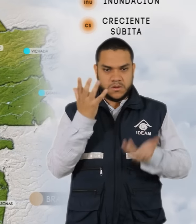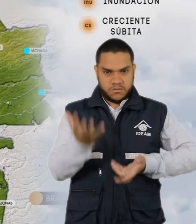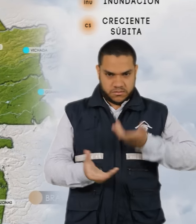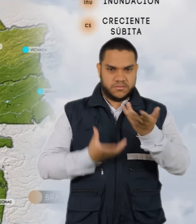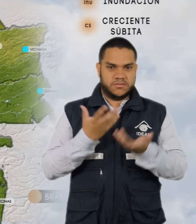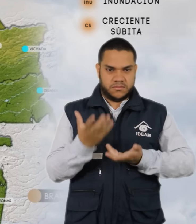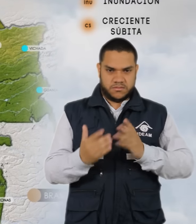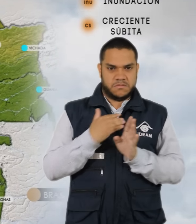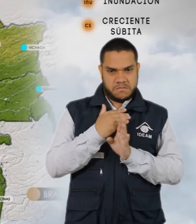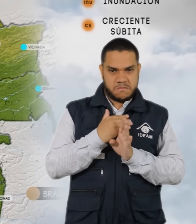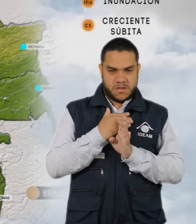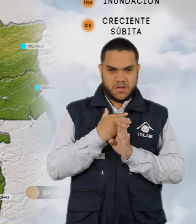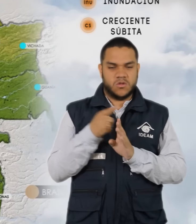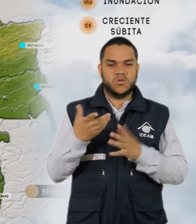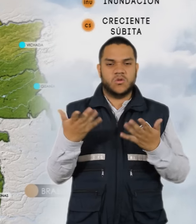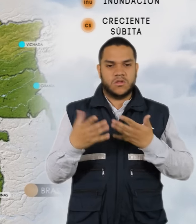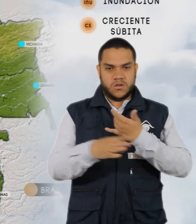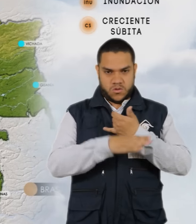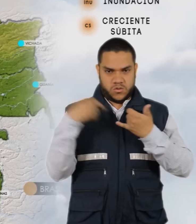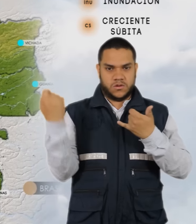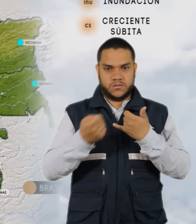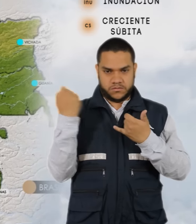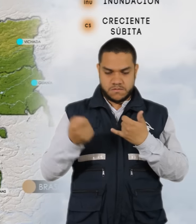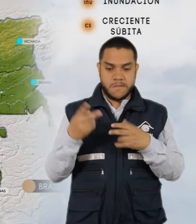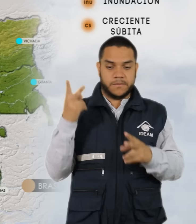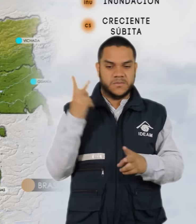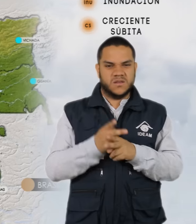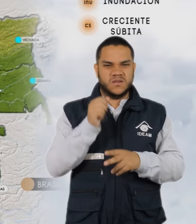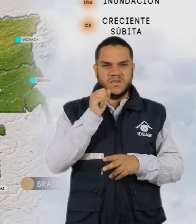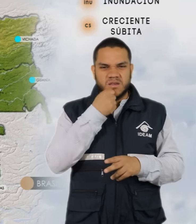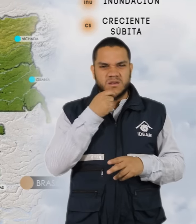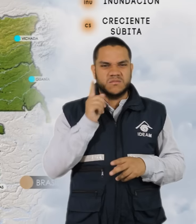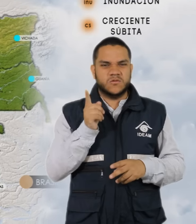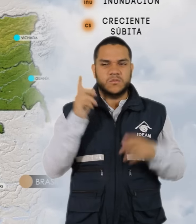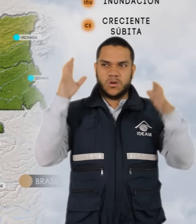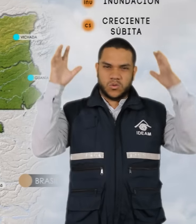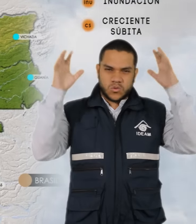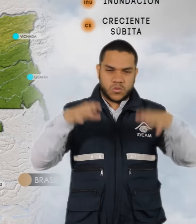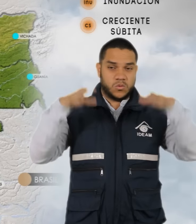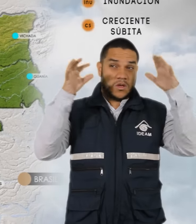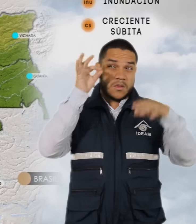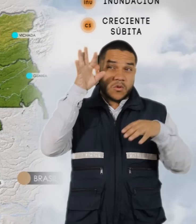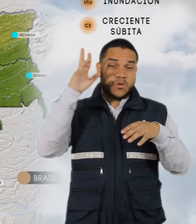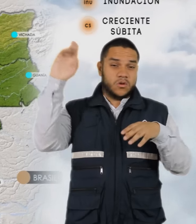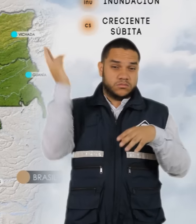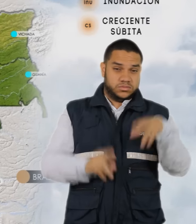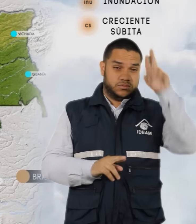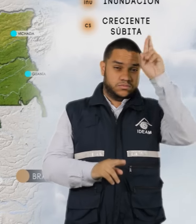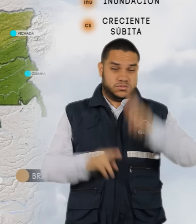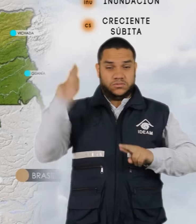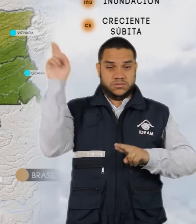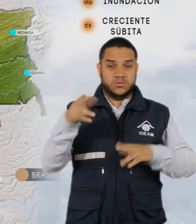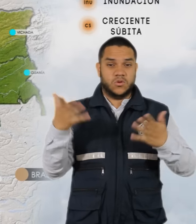algunas zonas de la Orinoquía. Alerta naranja por tiempo lluvioso con posibilidad de tormentas eléctricas en el Océano